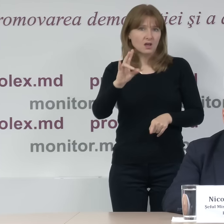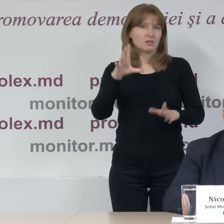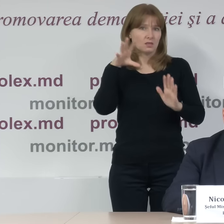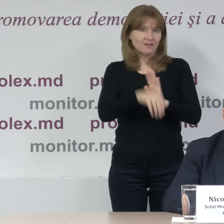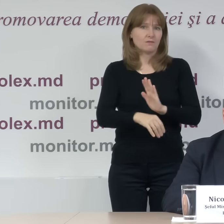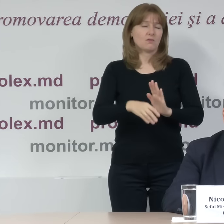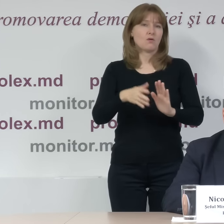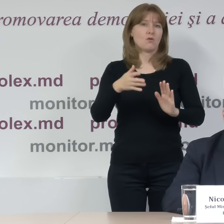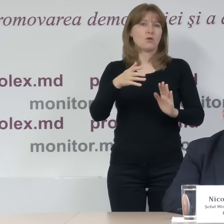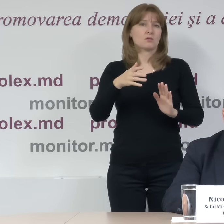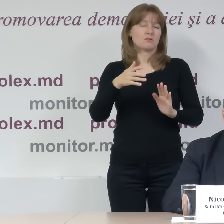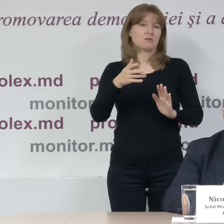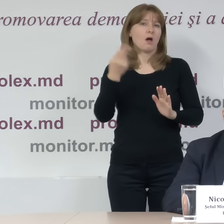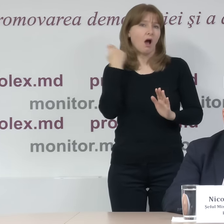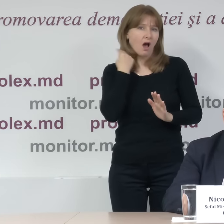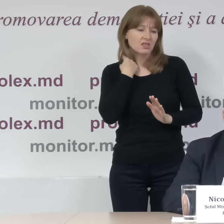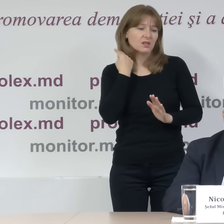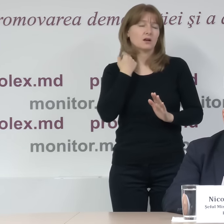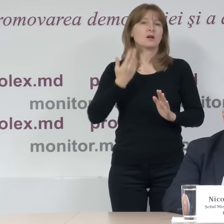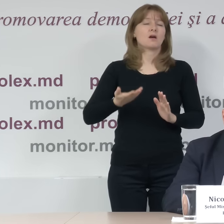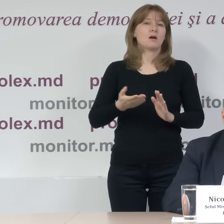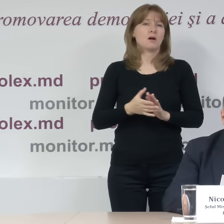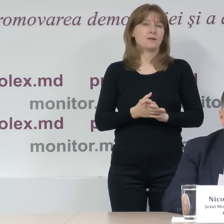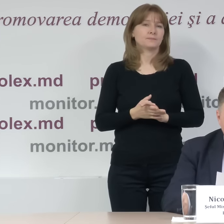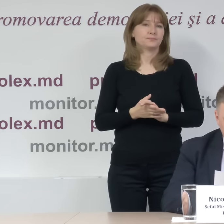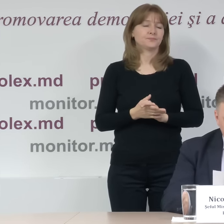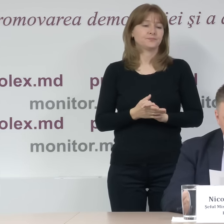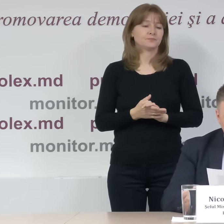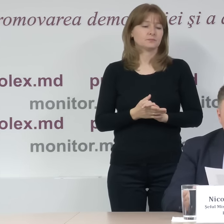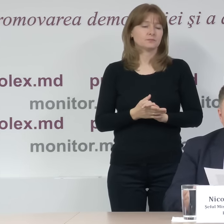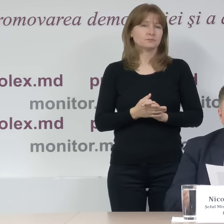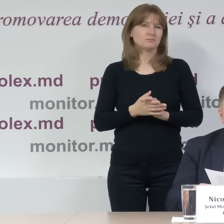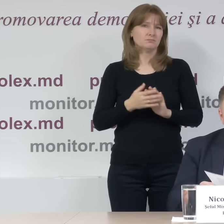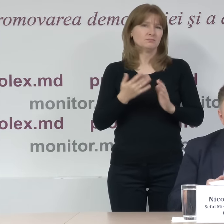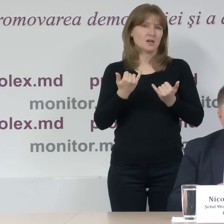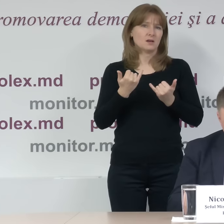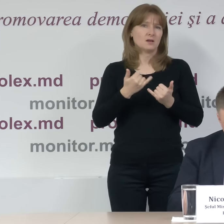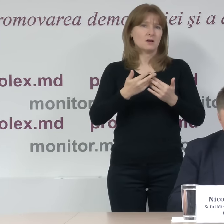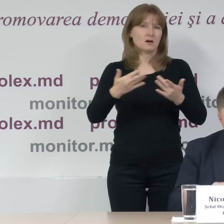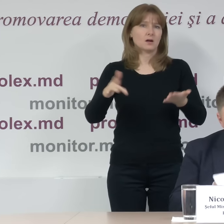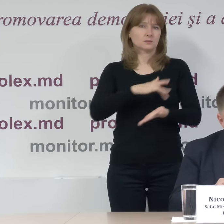Marea Britanie, Northampton, și așa mai departe.